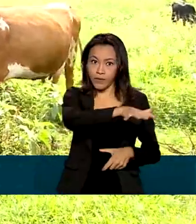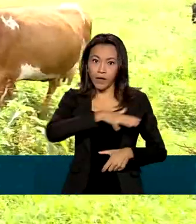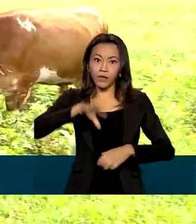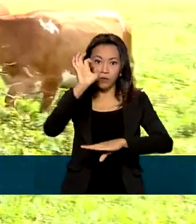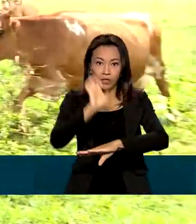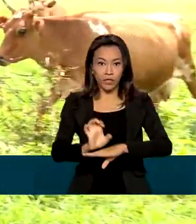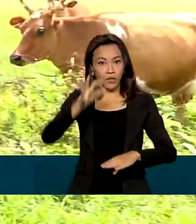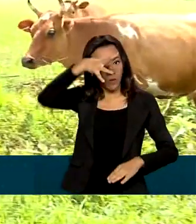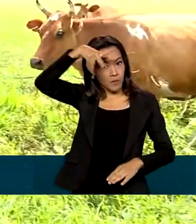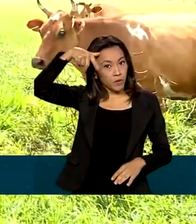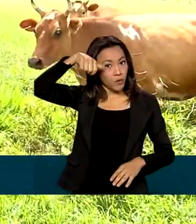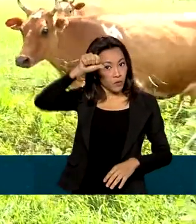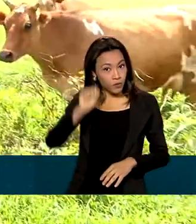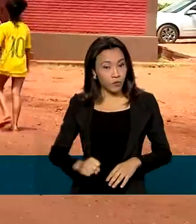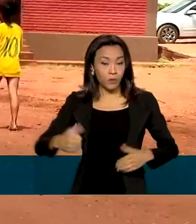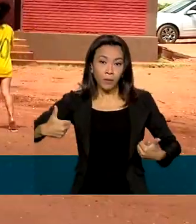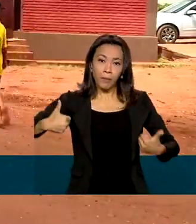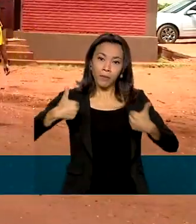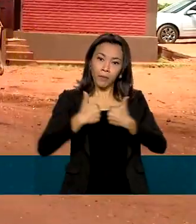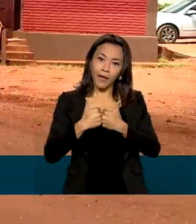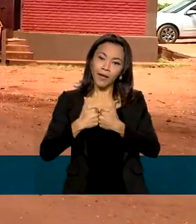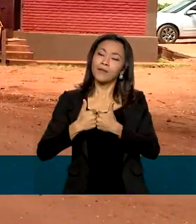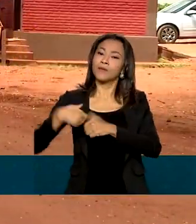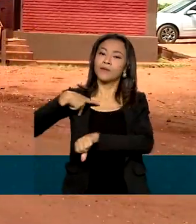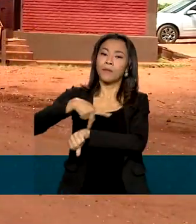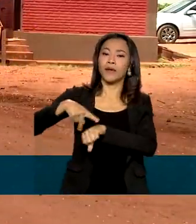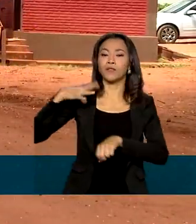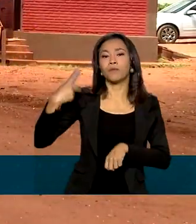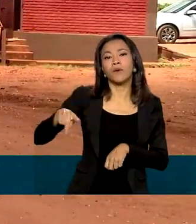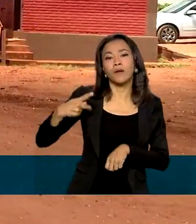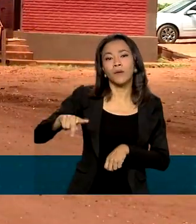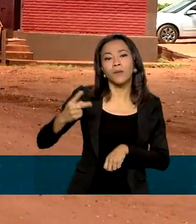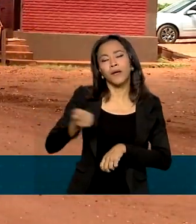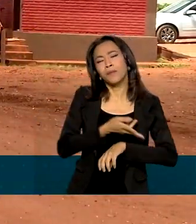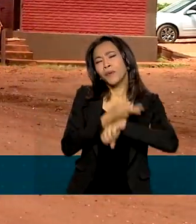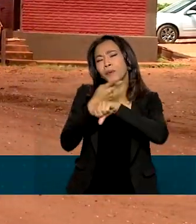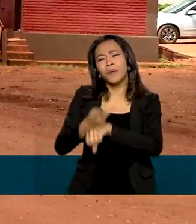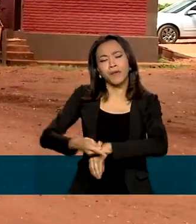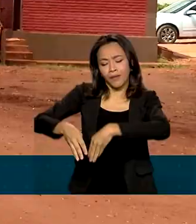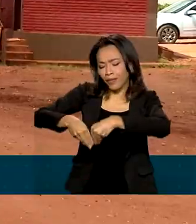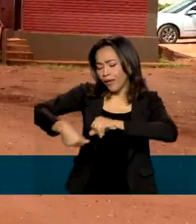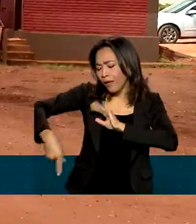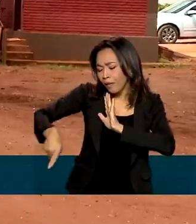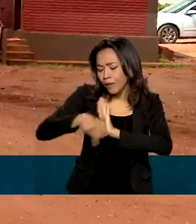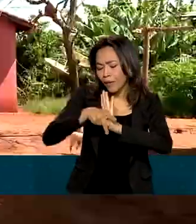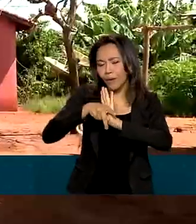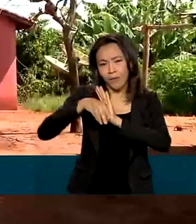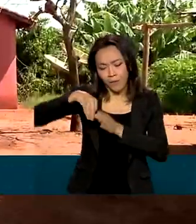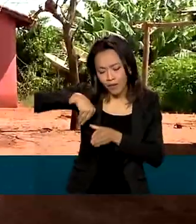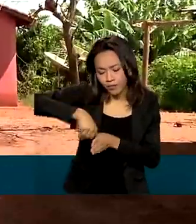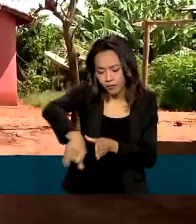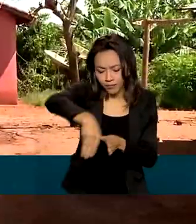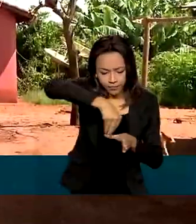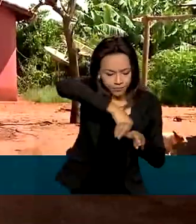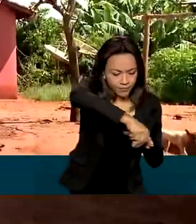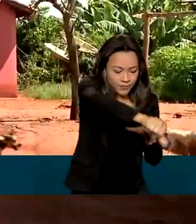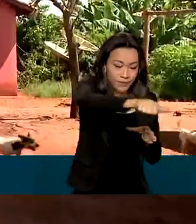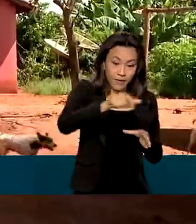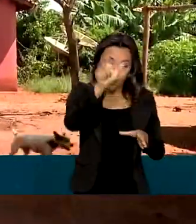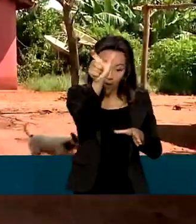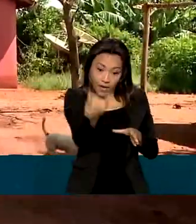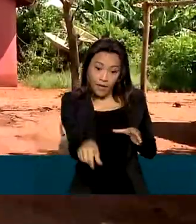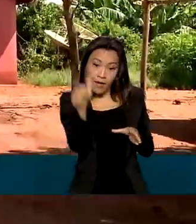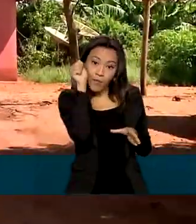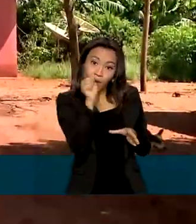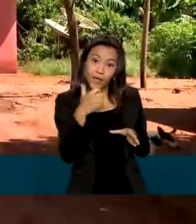Grosso do Sul, perto da fronteira com o Paraguai, em busca de um pedaço de terra para cultivar. Ele, a mulher e os filhos